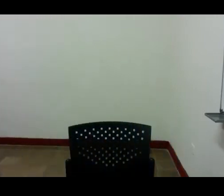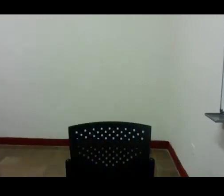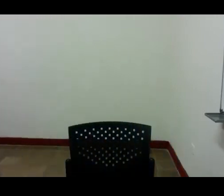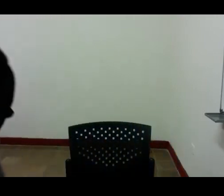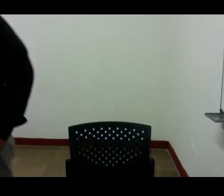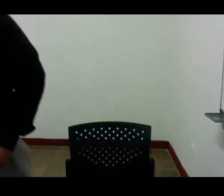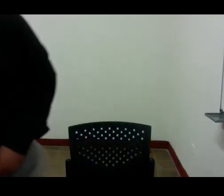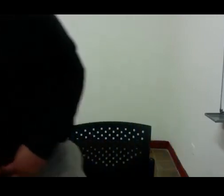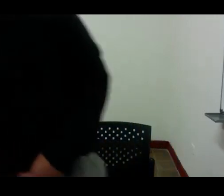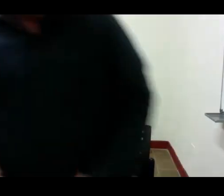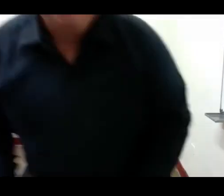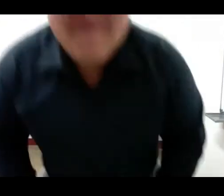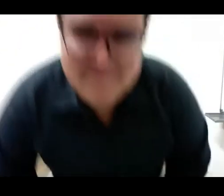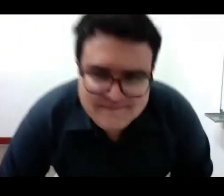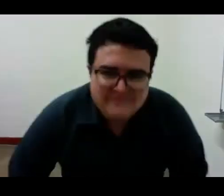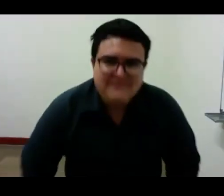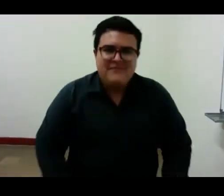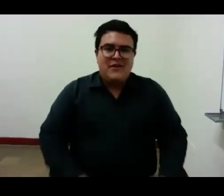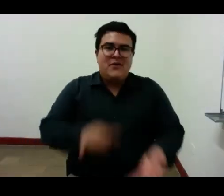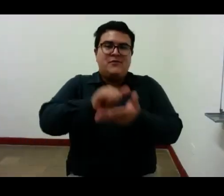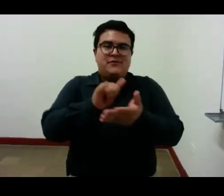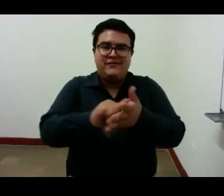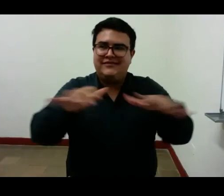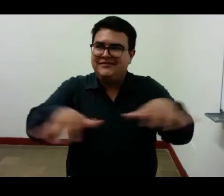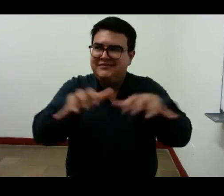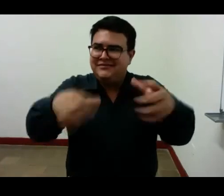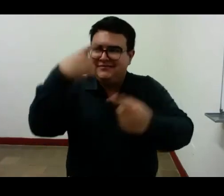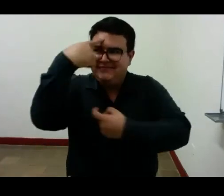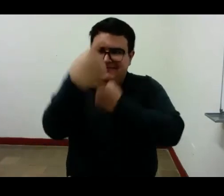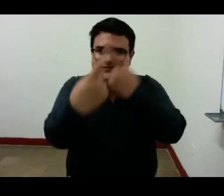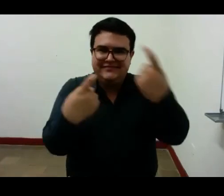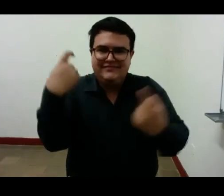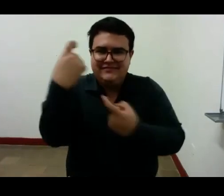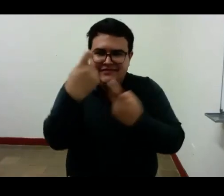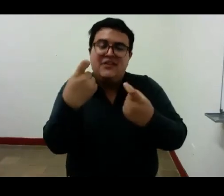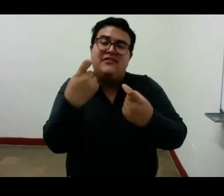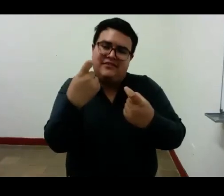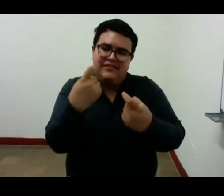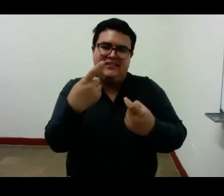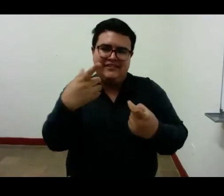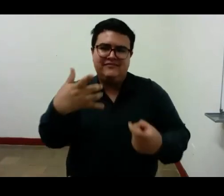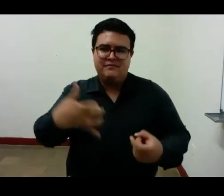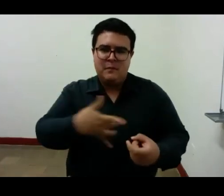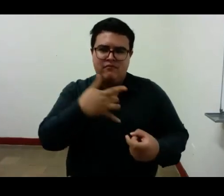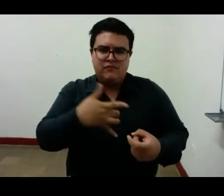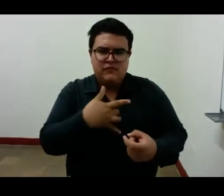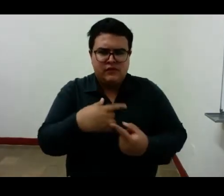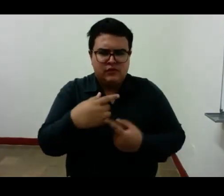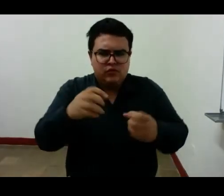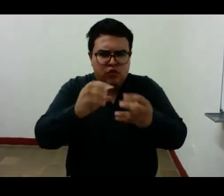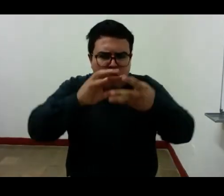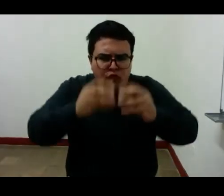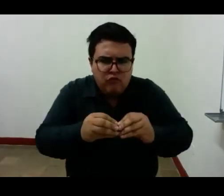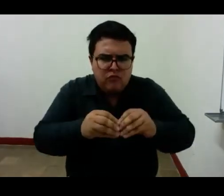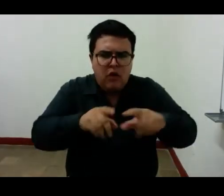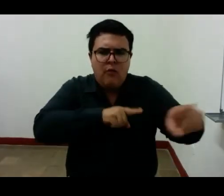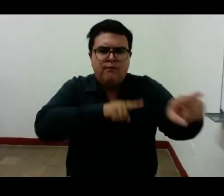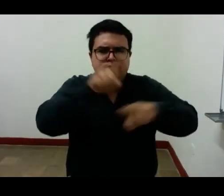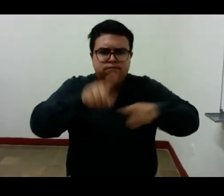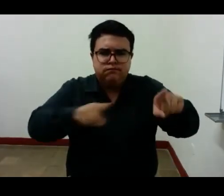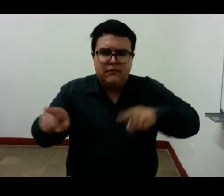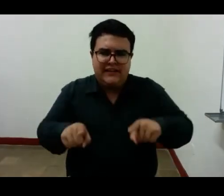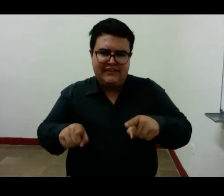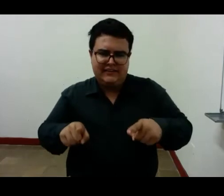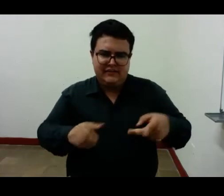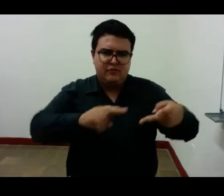social y práctica tiene por esto una independencia absoluta de las relaciones con la realidad